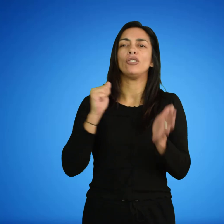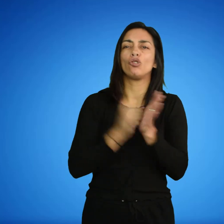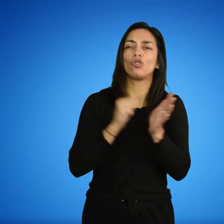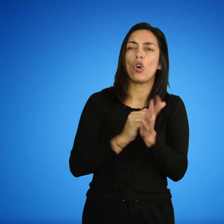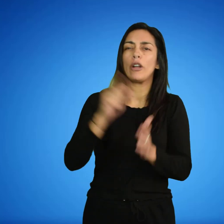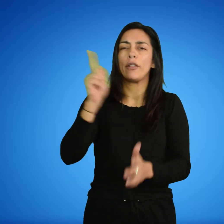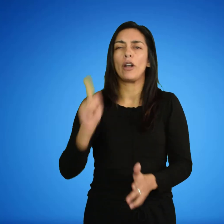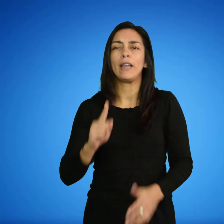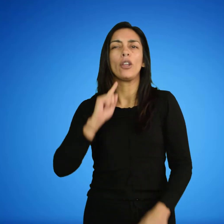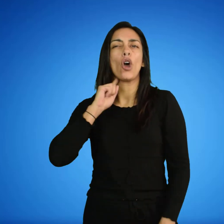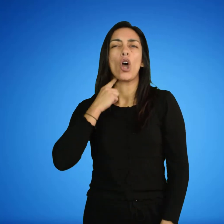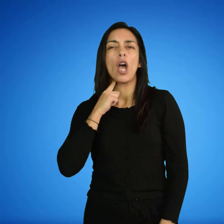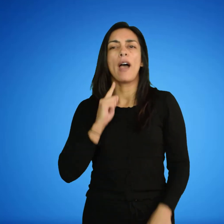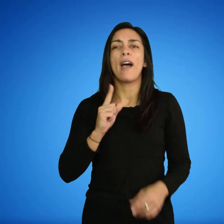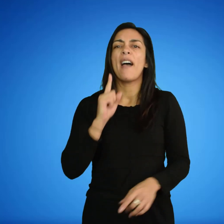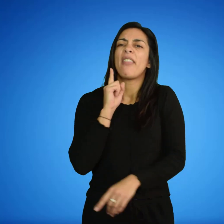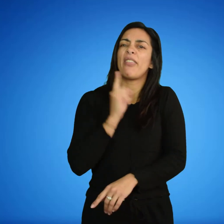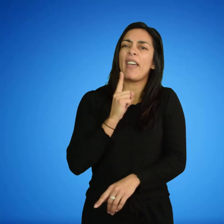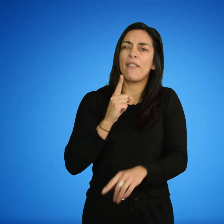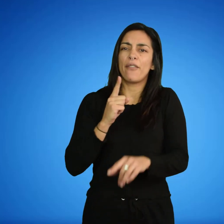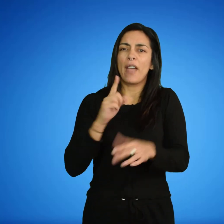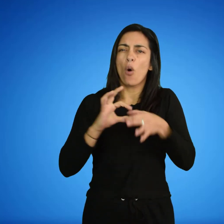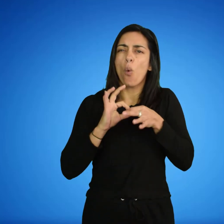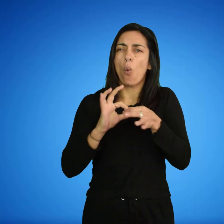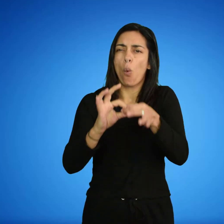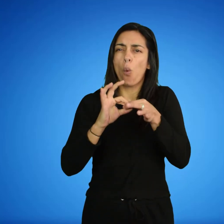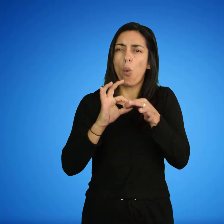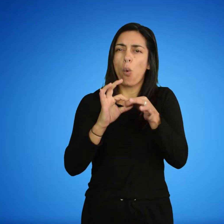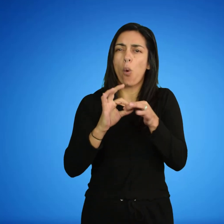interacciones que mantienen unidas a las partículas de la misma.